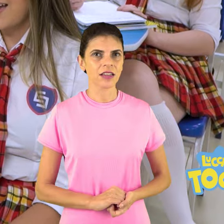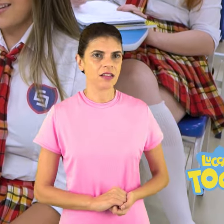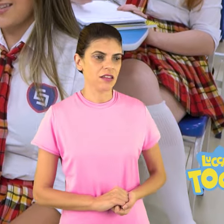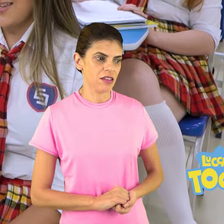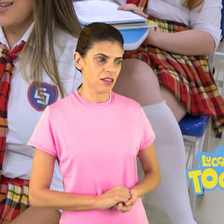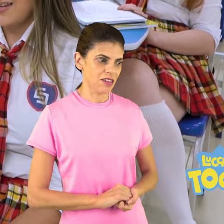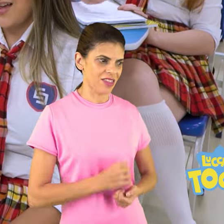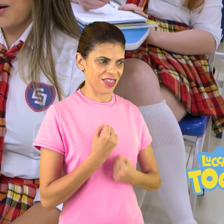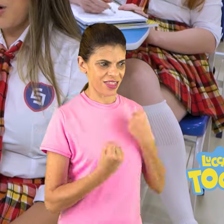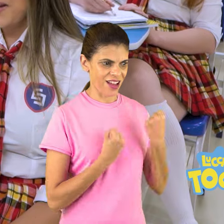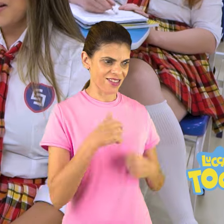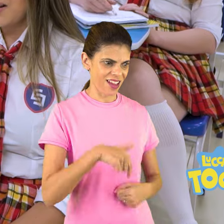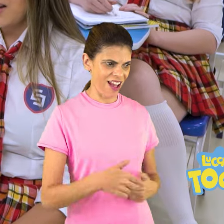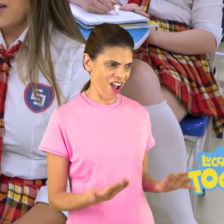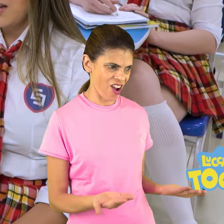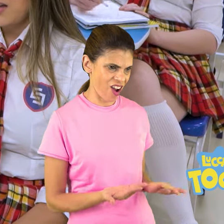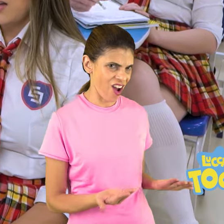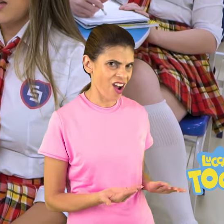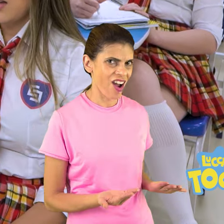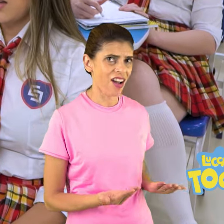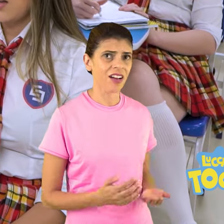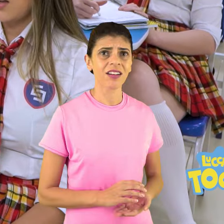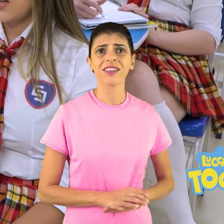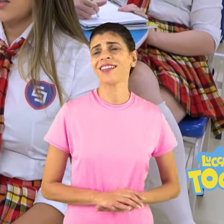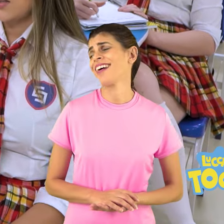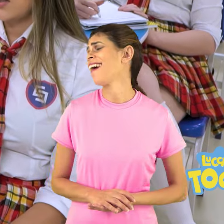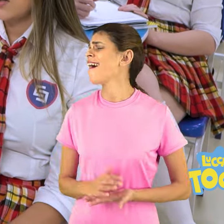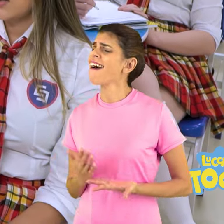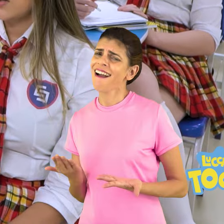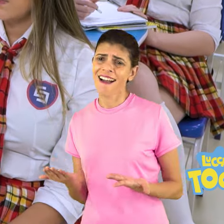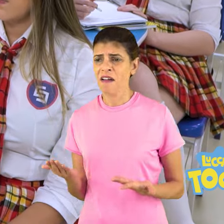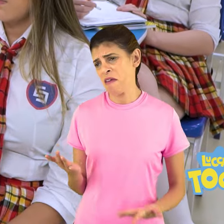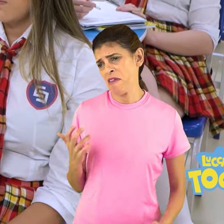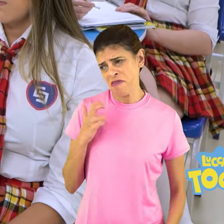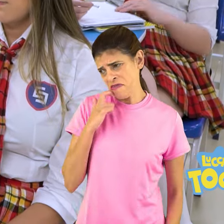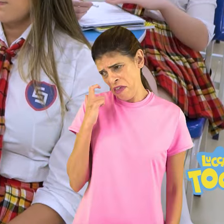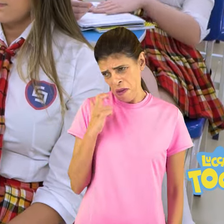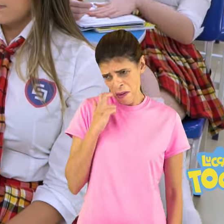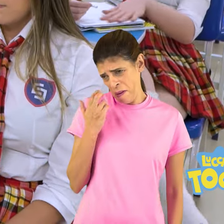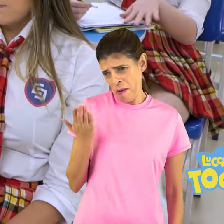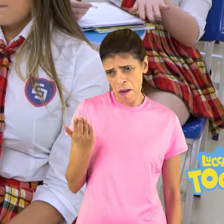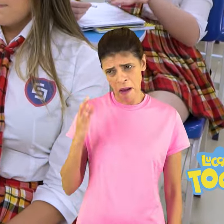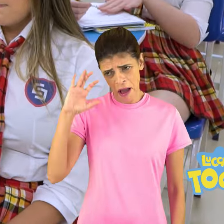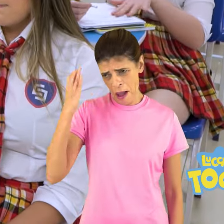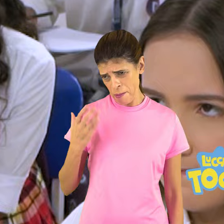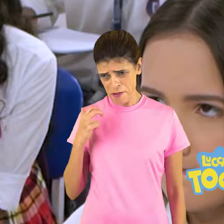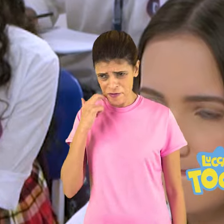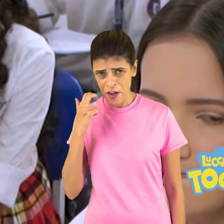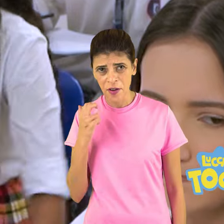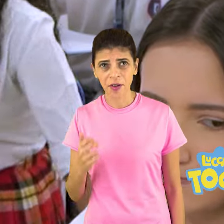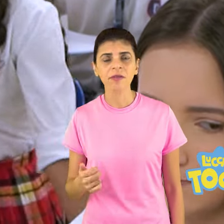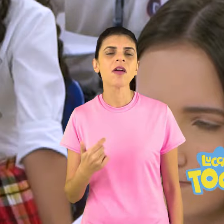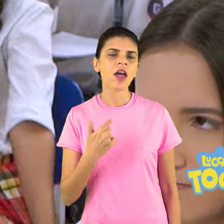aqui, agora? Olha só! Tá com vergonha, é, Camila? Eu danço, professora.